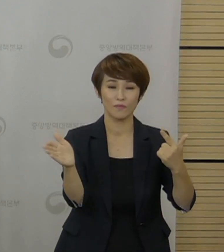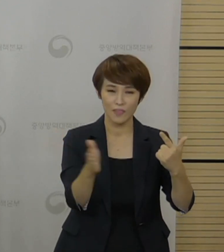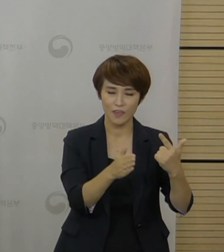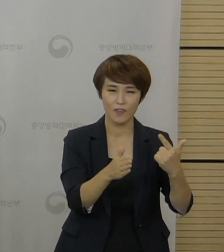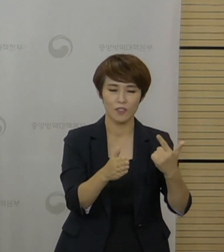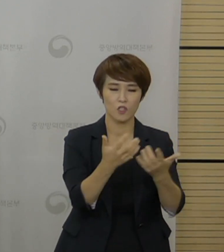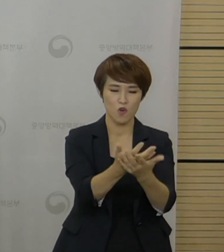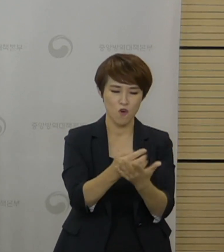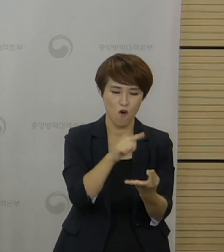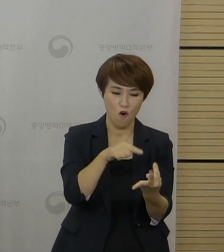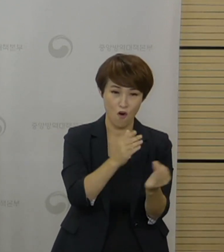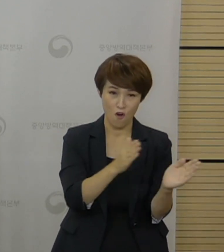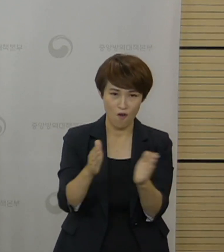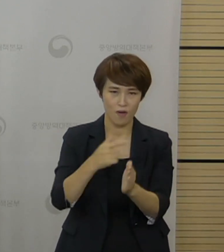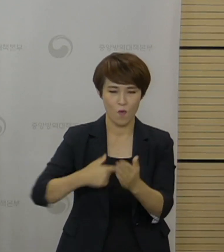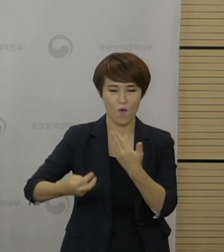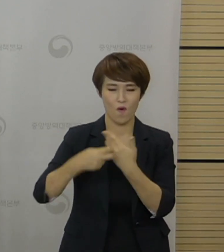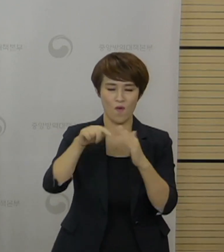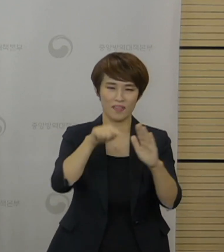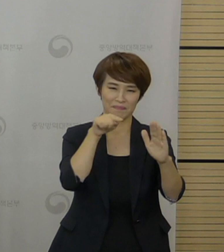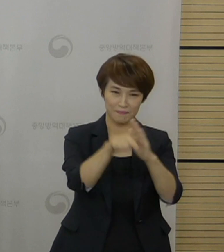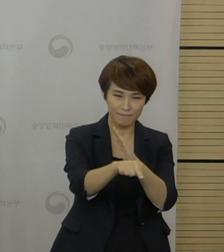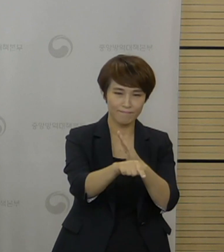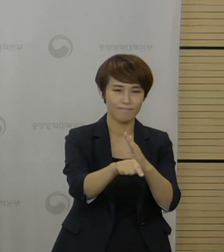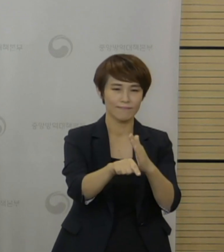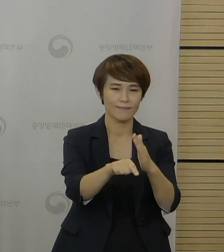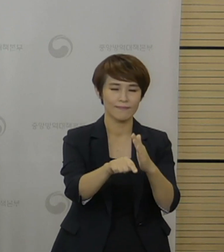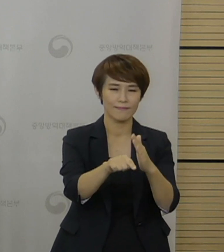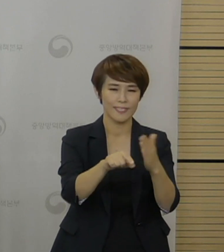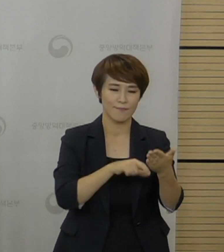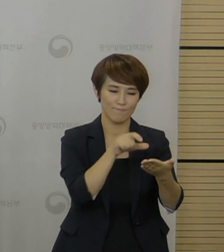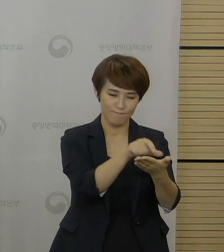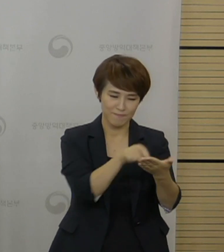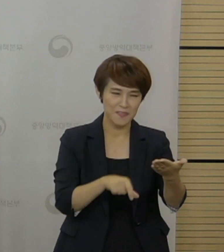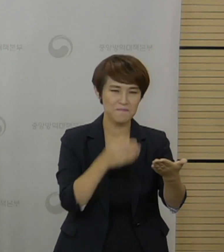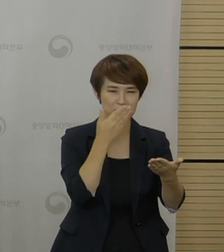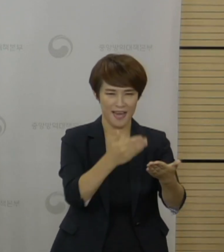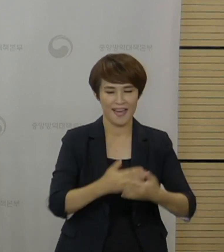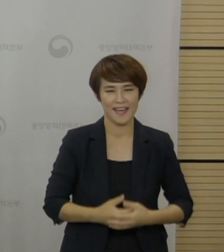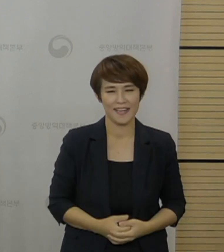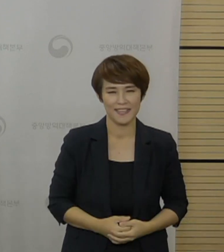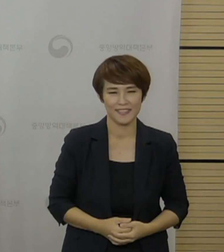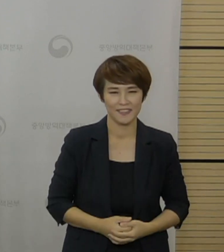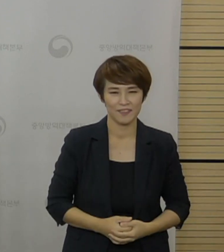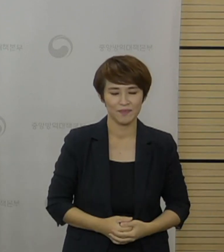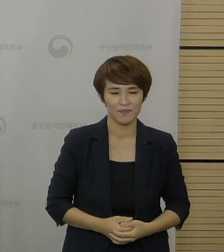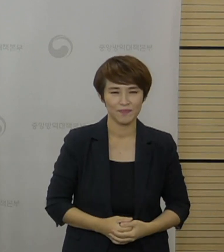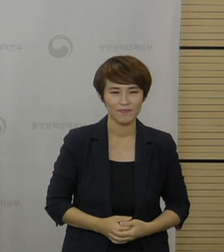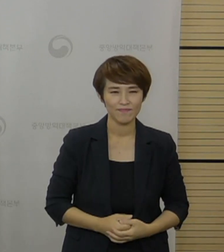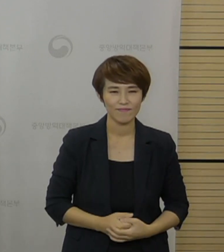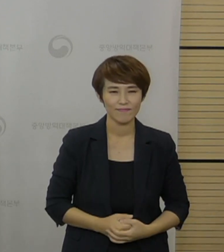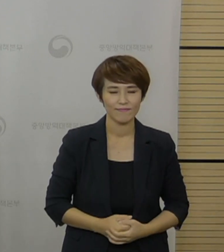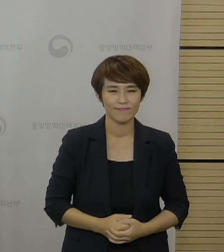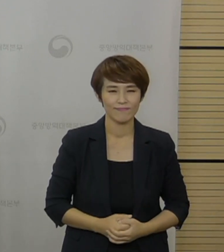보건소를 방문하시면 대상자로 등록하여 예방접종센터에서 접종을 받을 수 있습니다.